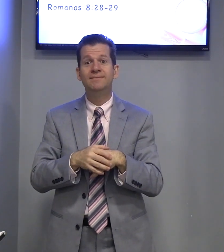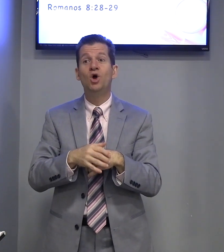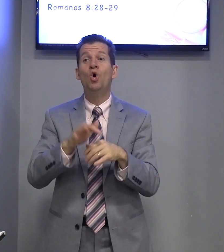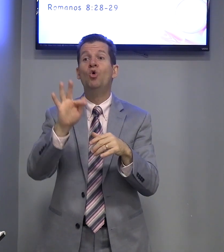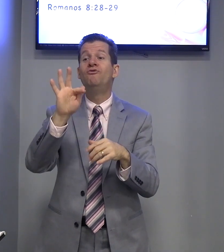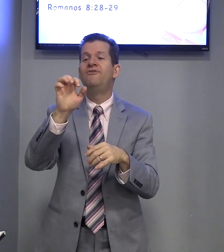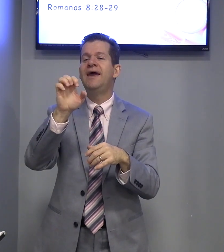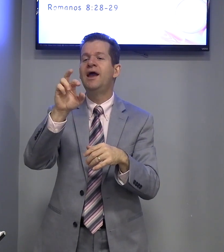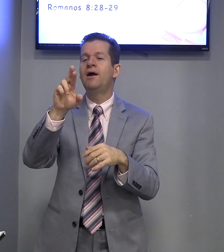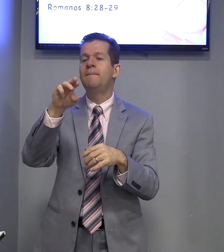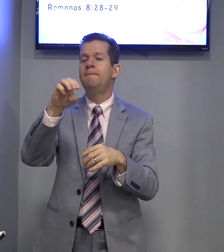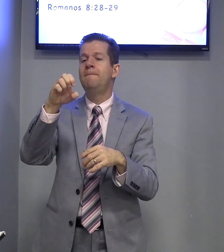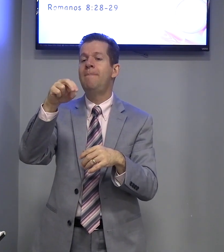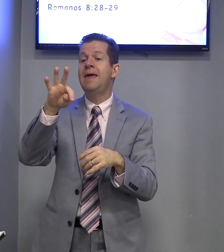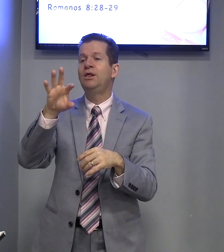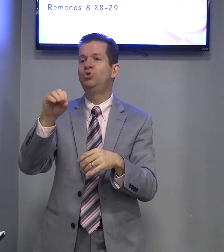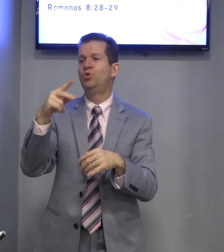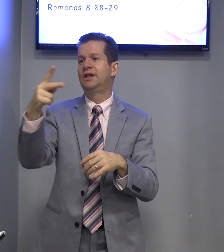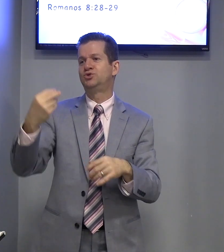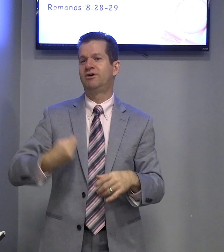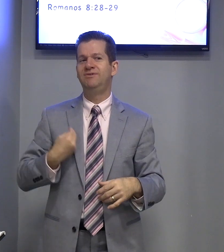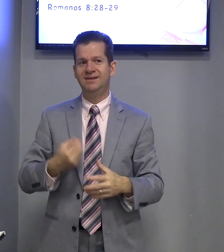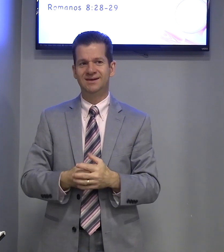O fermento na sua vida